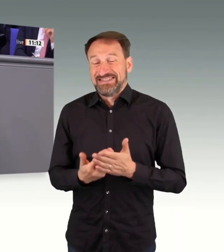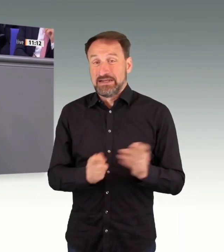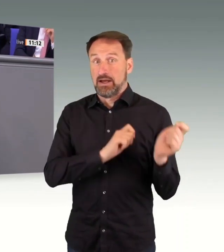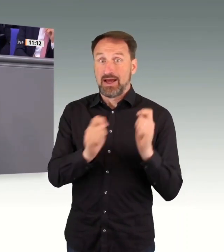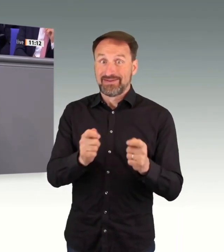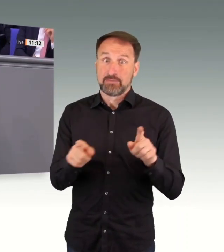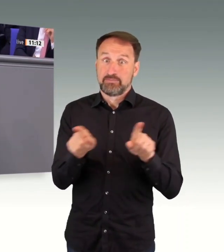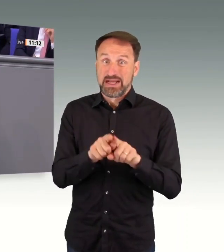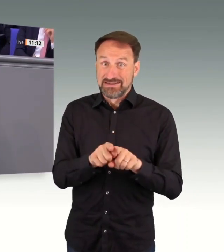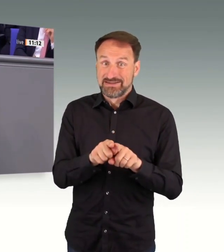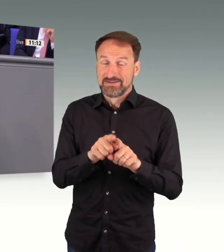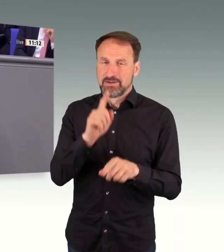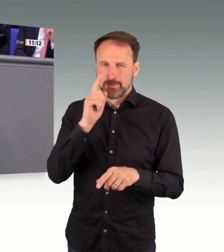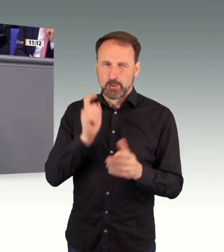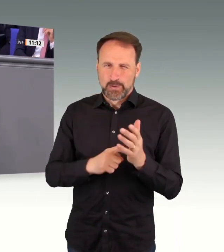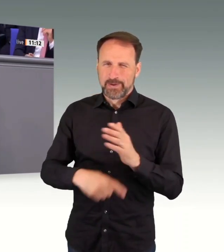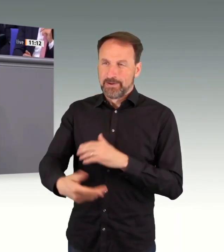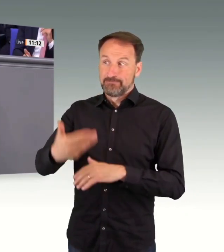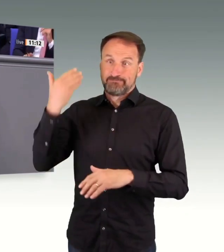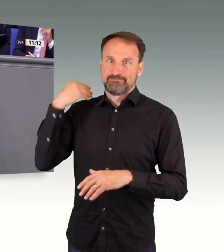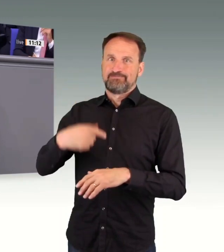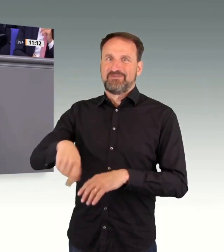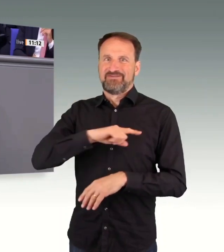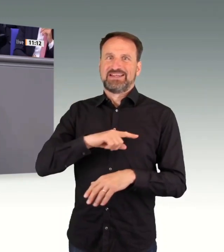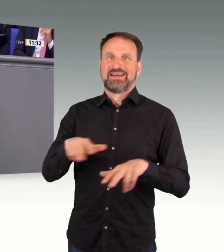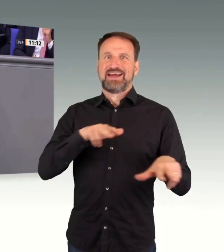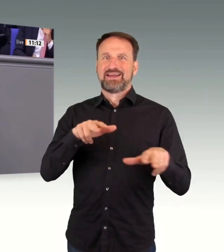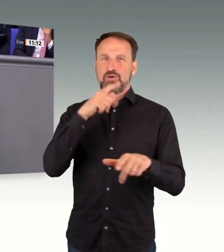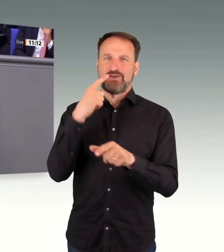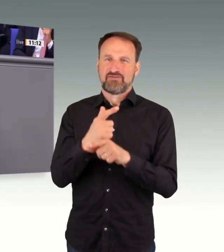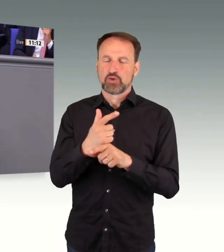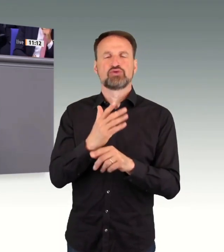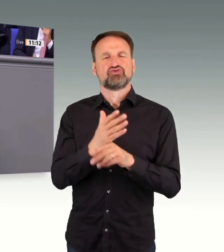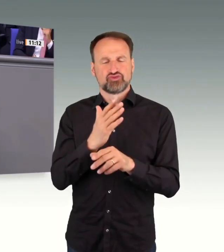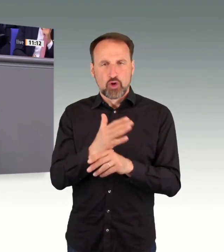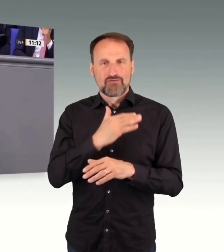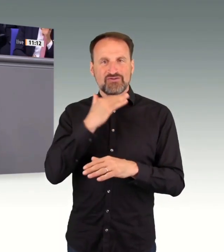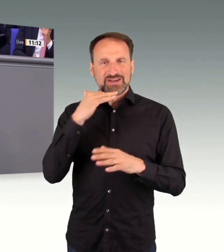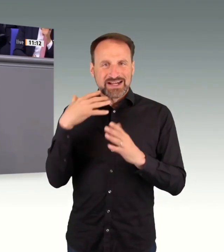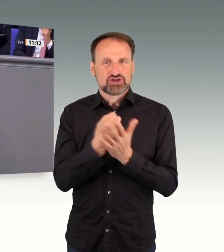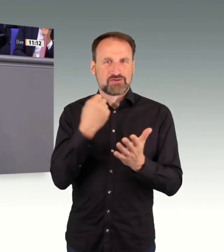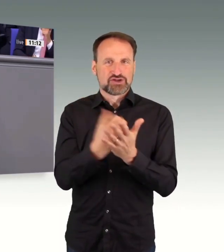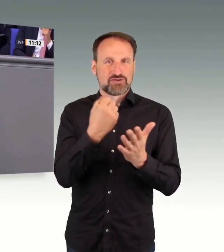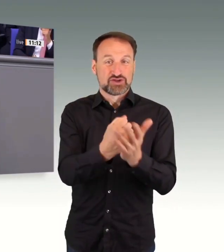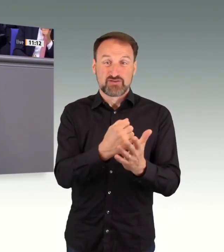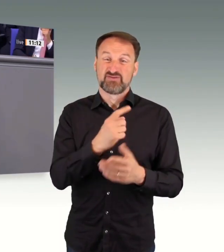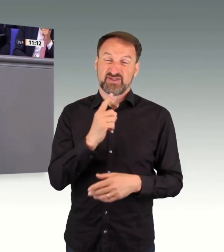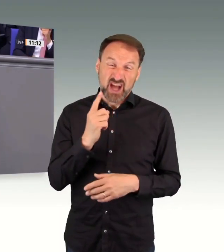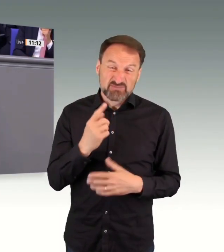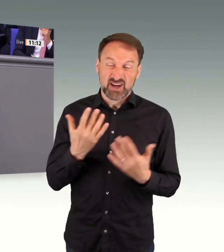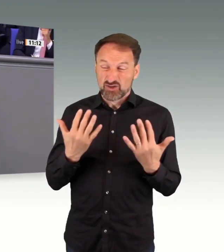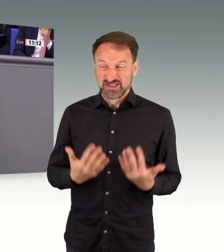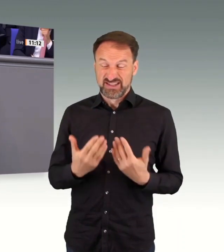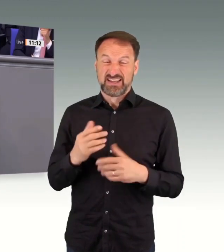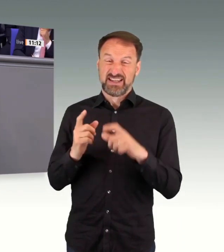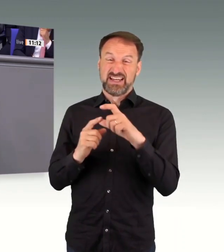zurückliegende Regierungsverantwortung. Da haben wir einiges erreicht. Aber die Widerstände gerade des SPD-geführten